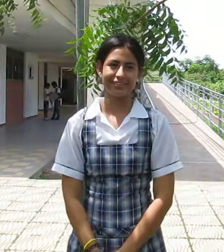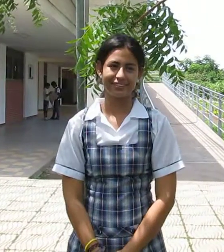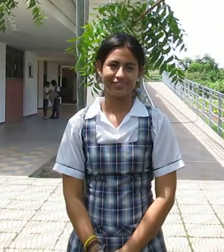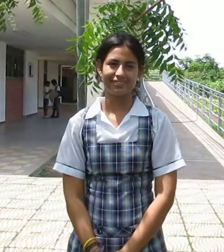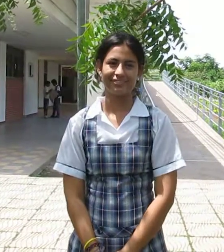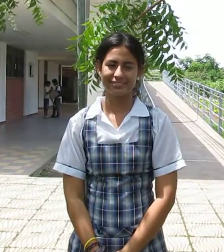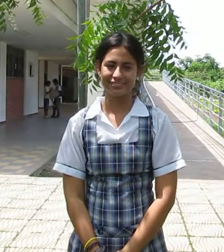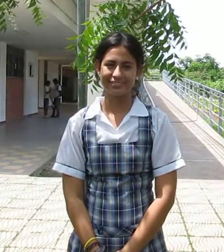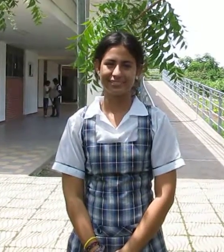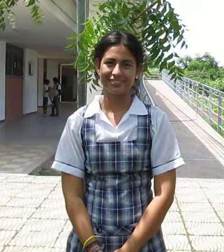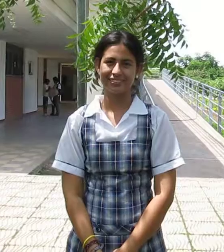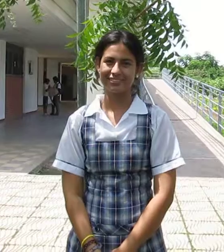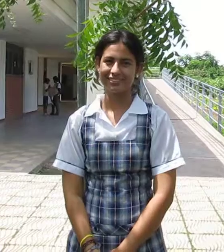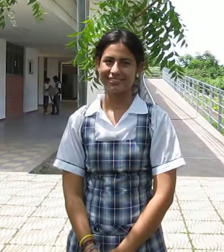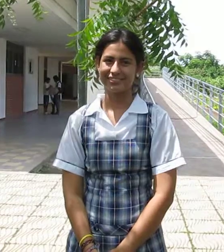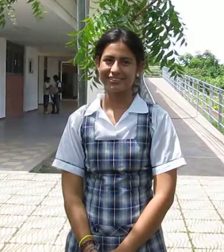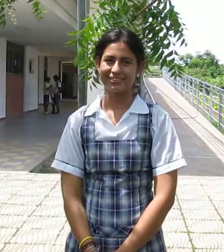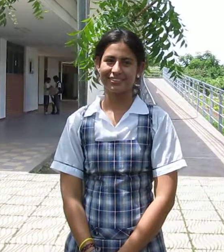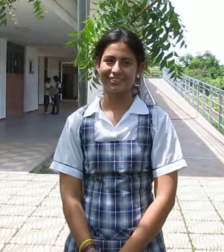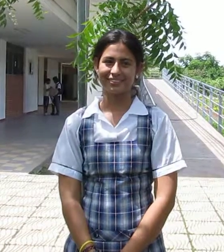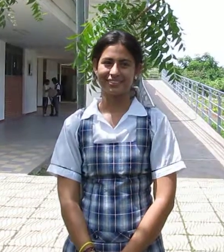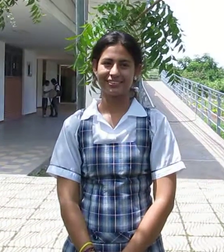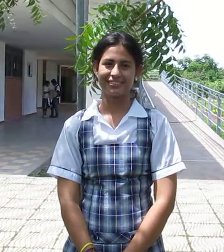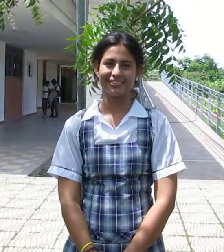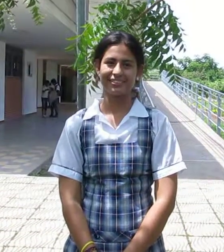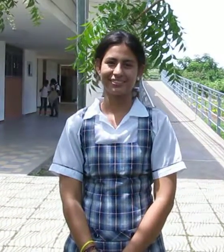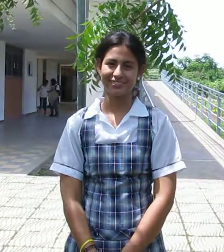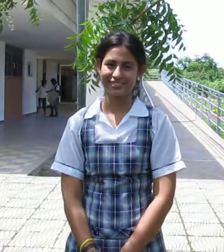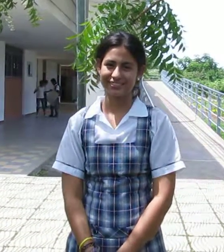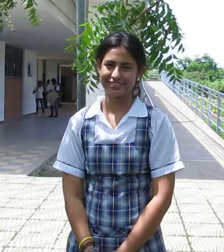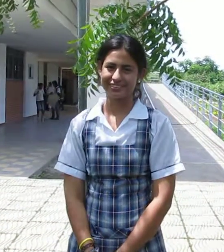si son sordos o oyentes, podemos estar compartiendo. Gracias.